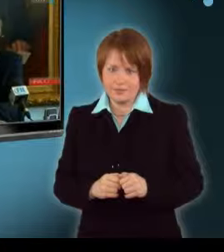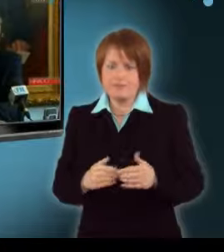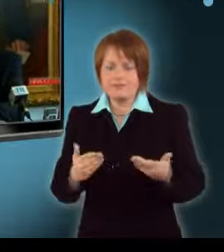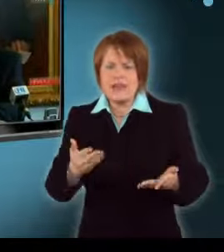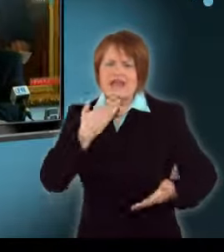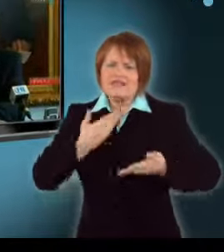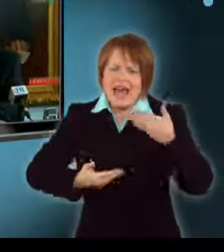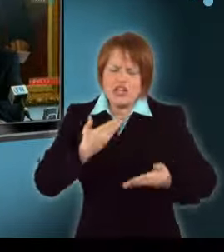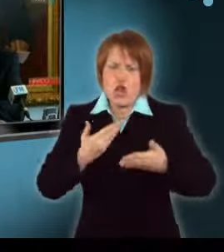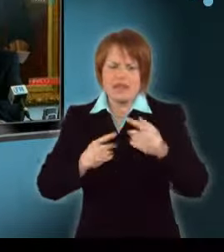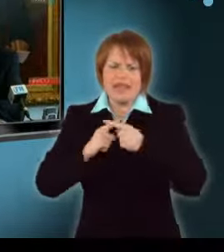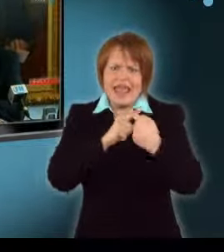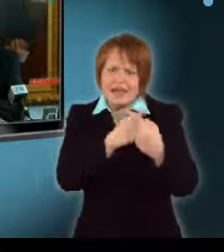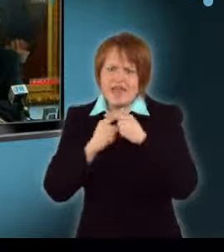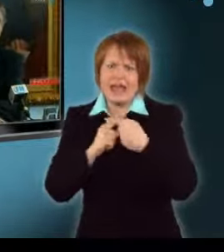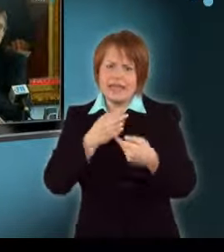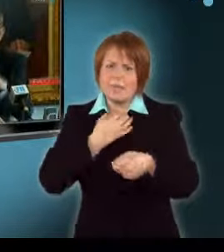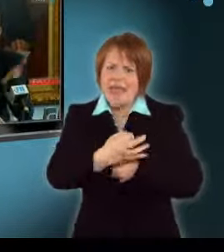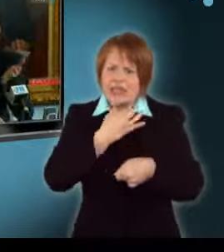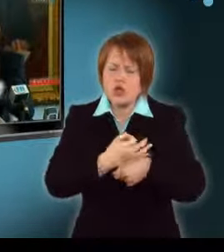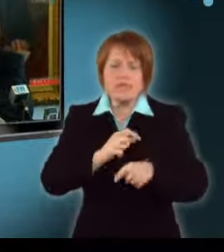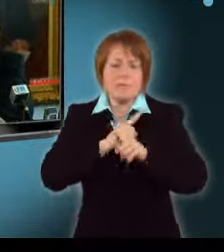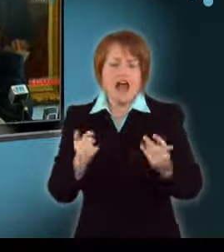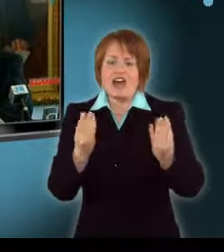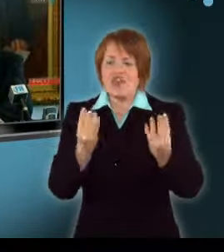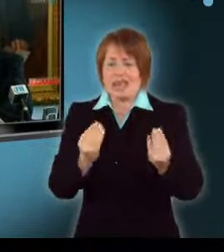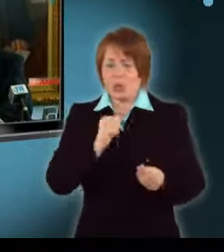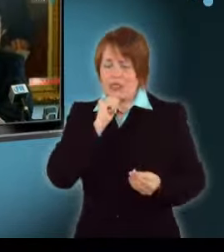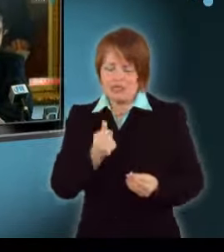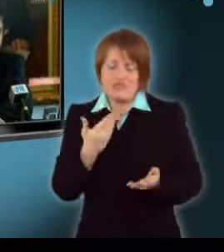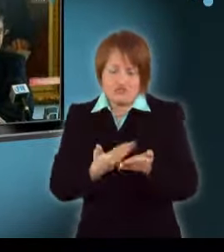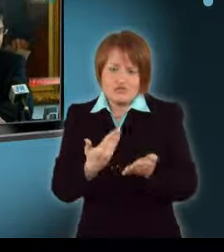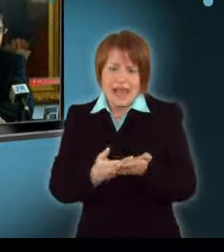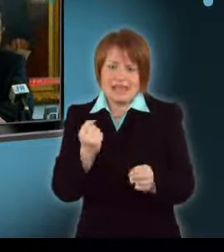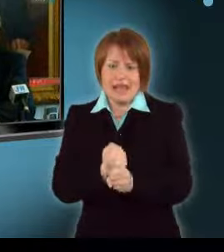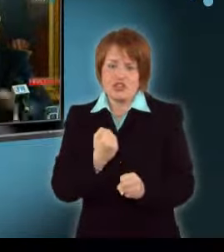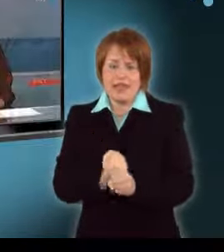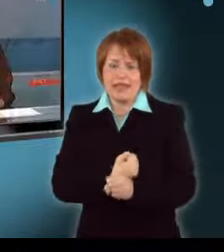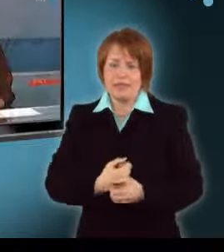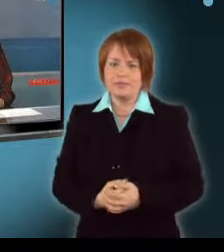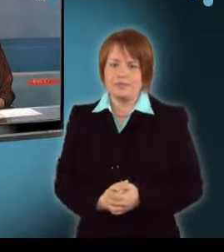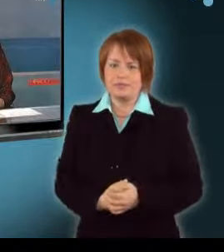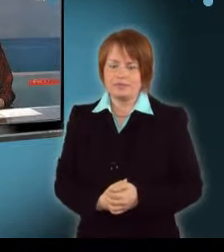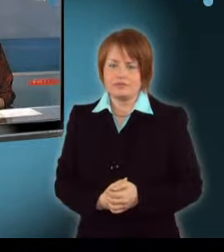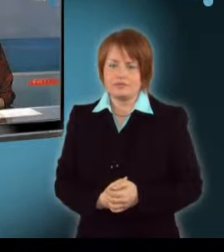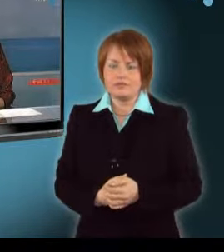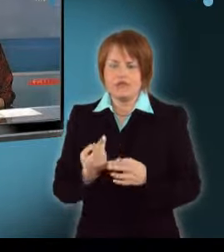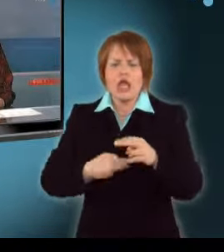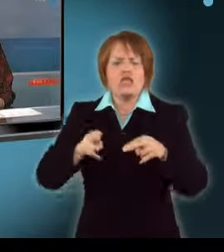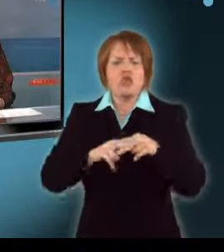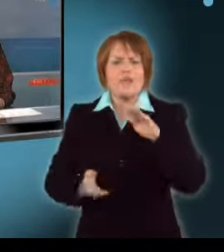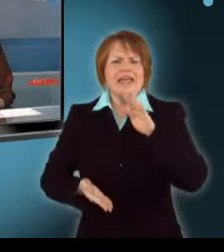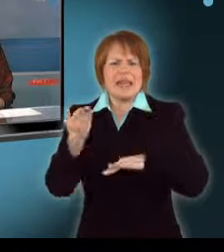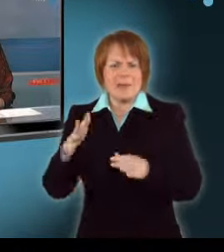Tárgyalni, érvelni, meggyőzni, nincsen más eszköz a politikának, mint ez. Ezt kell csinálni. Több kiemelt